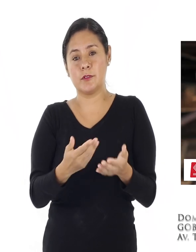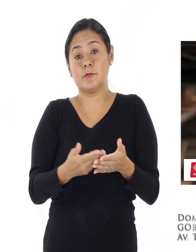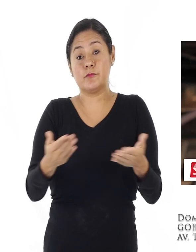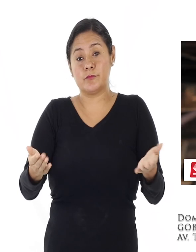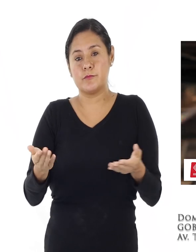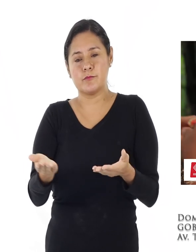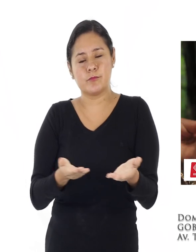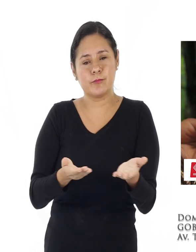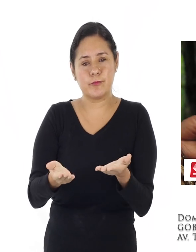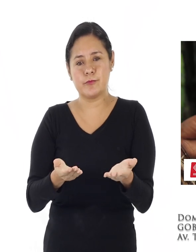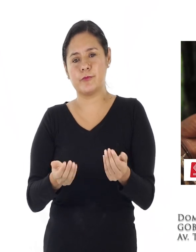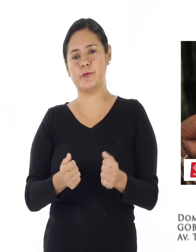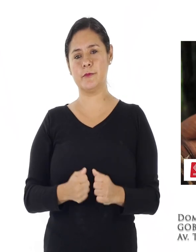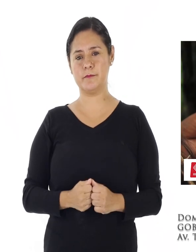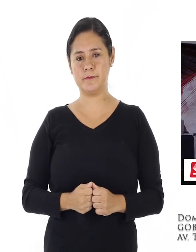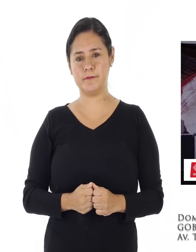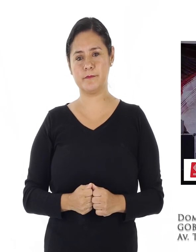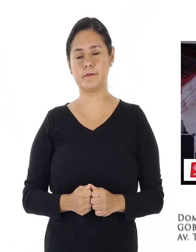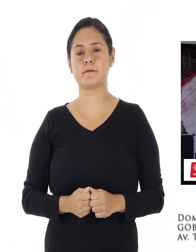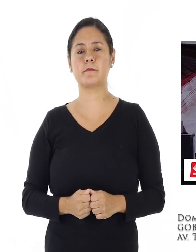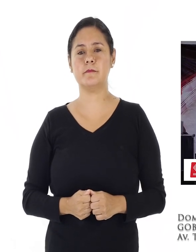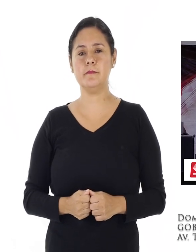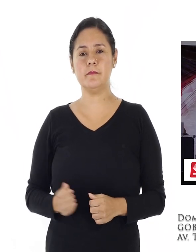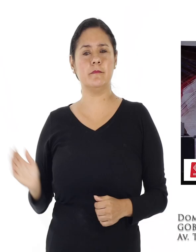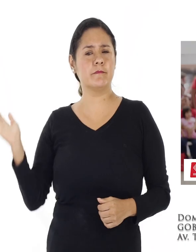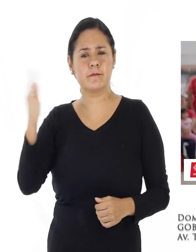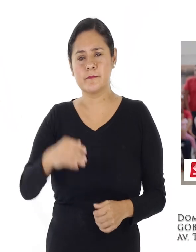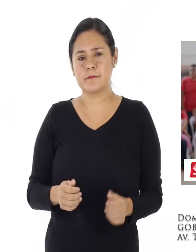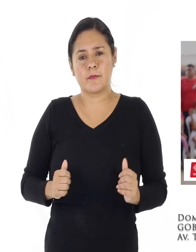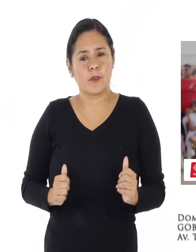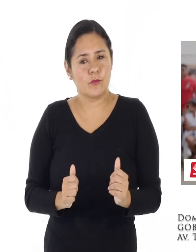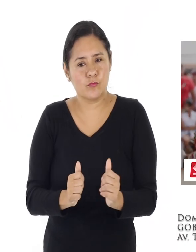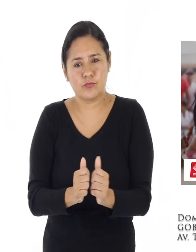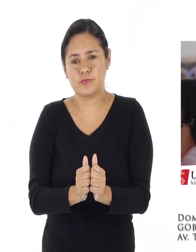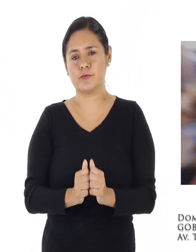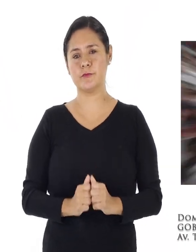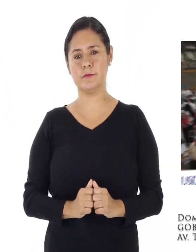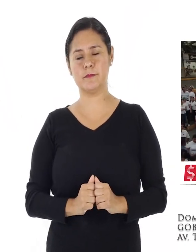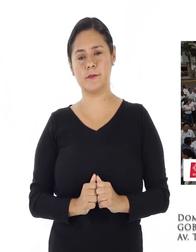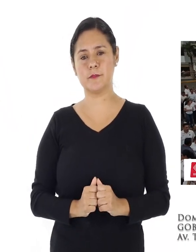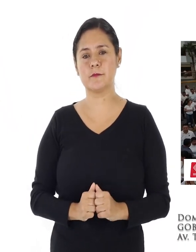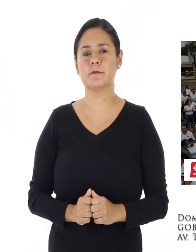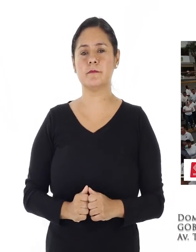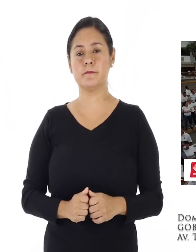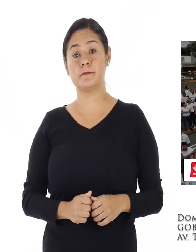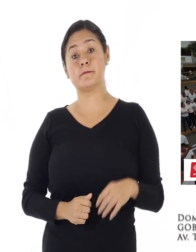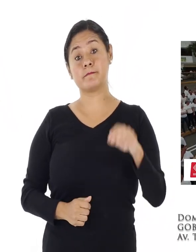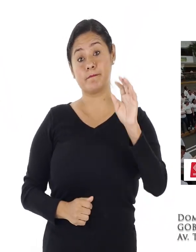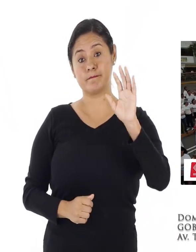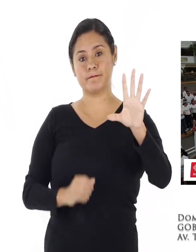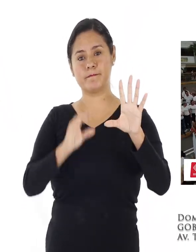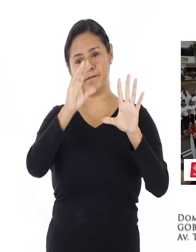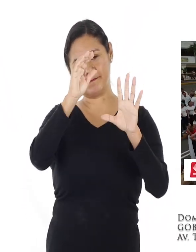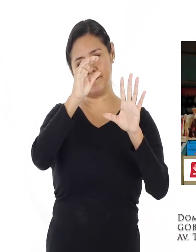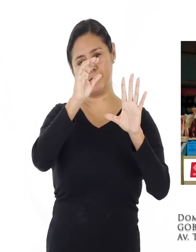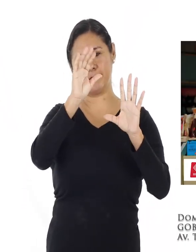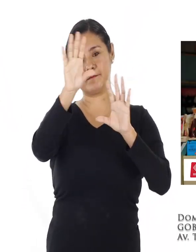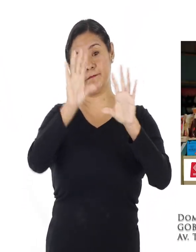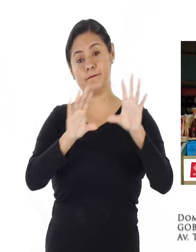productos, acompañado de música en vivo y entretenimiento. No te pierdas de la feria digital de intercambio